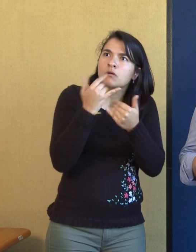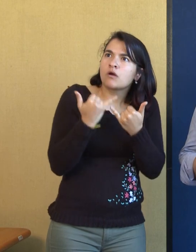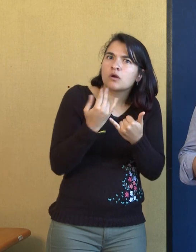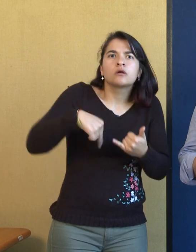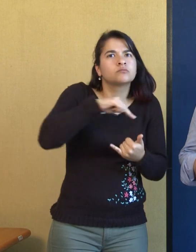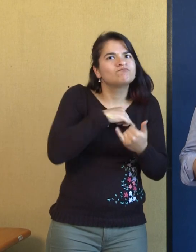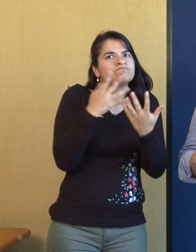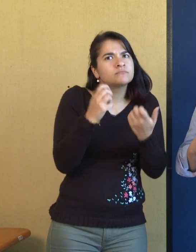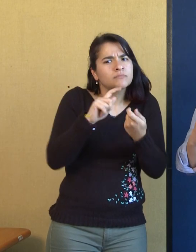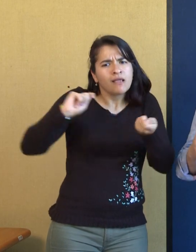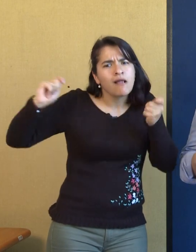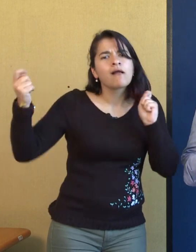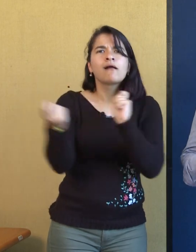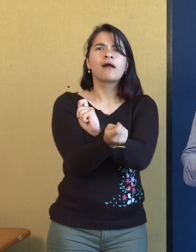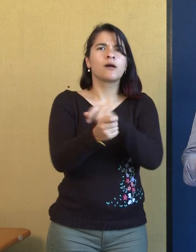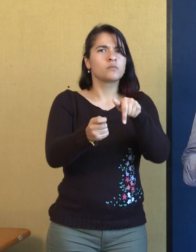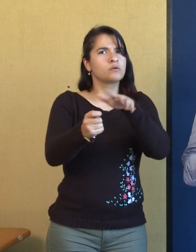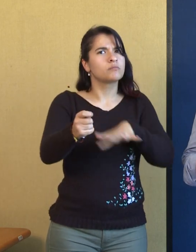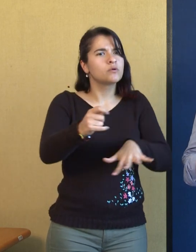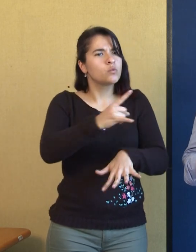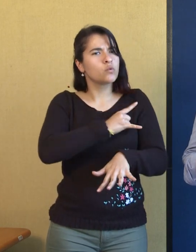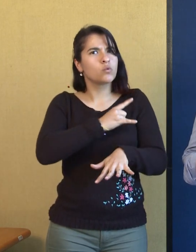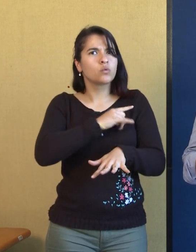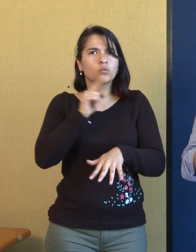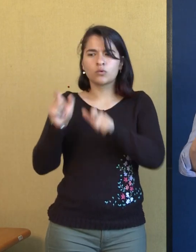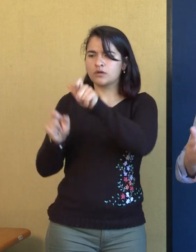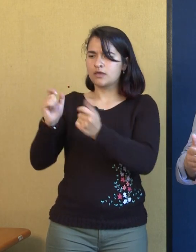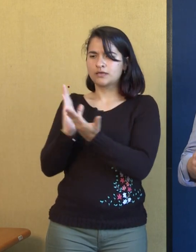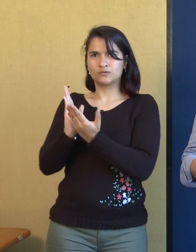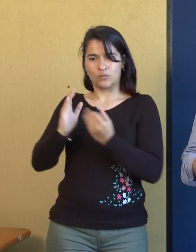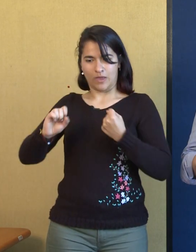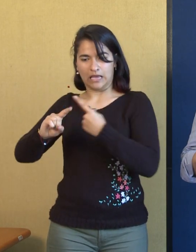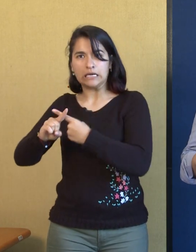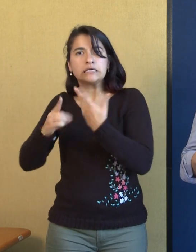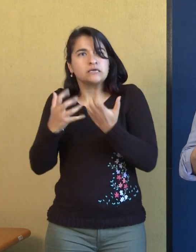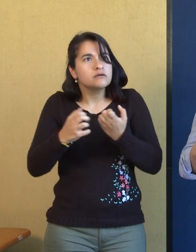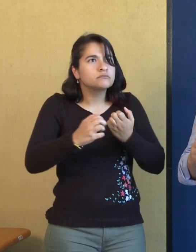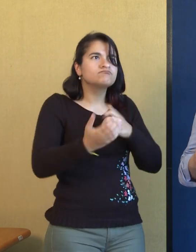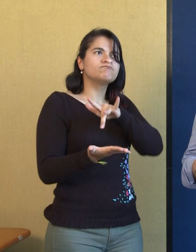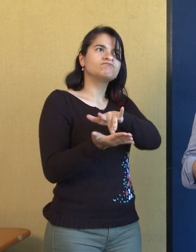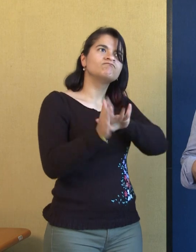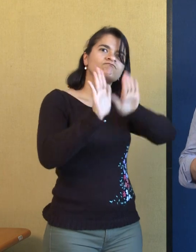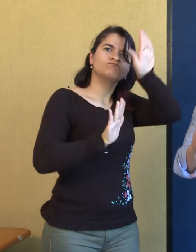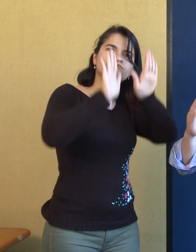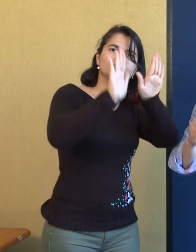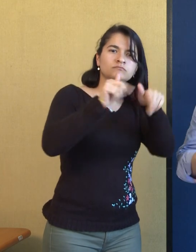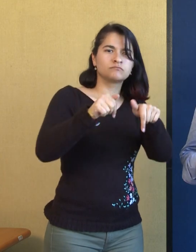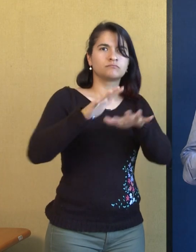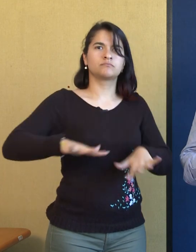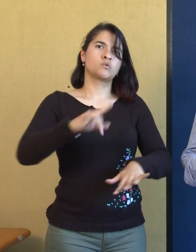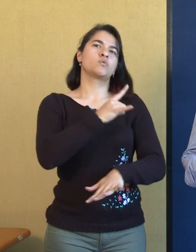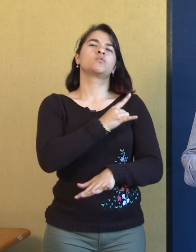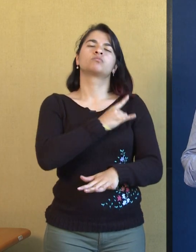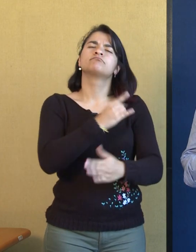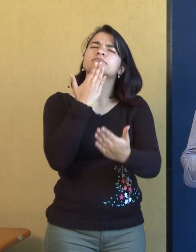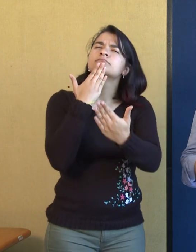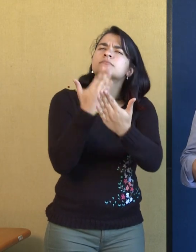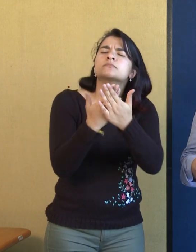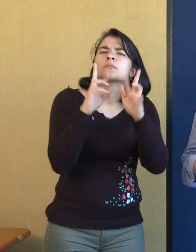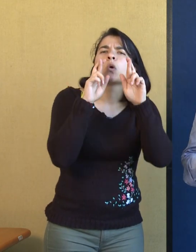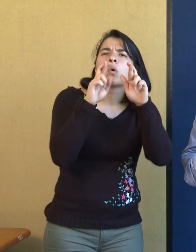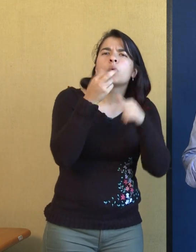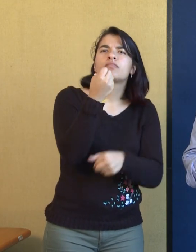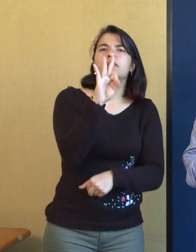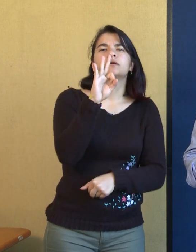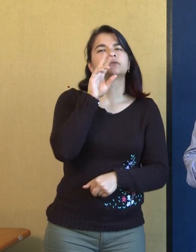sí queremos hacer un cambio y sí queremos tener una participación más propositiva en nuestra universidad. Muchas gracias, los esperamos el 13 de